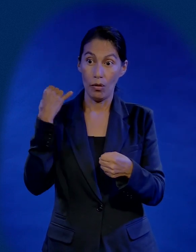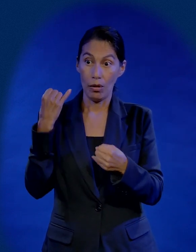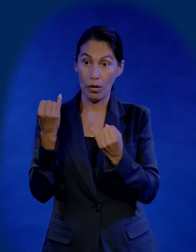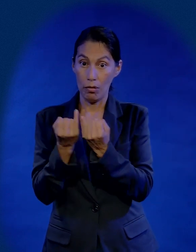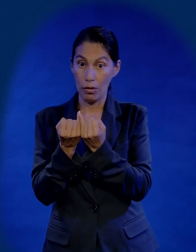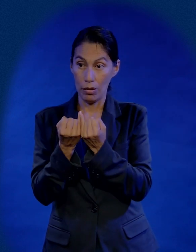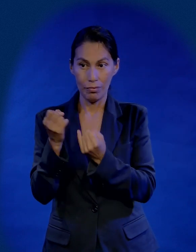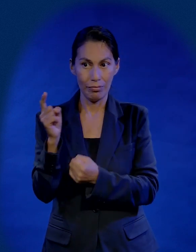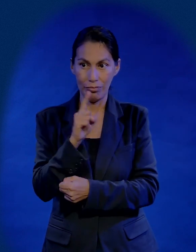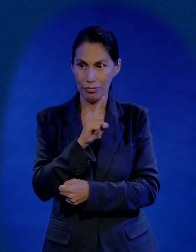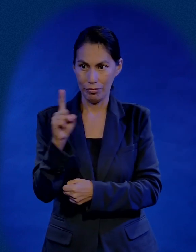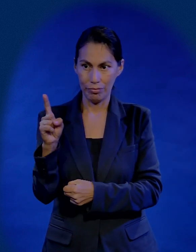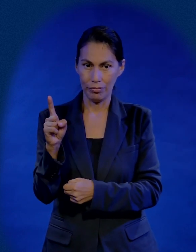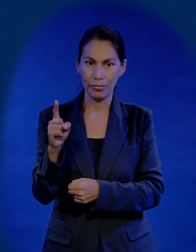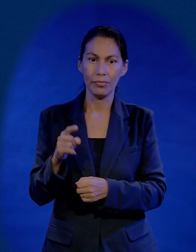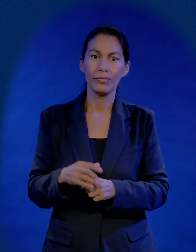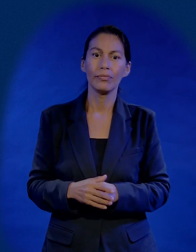que no saldremos como Judas